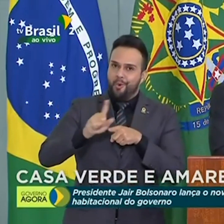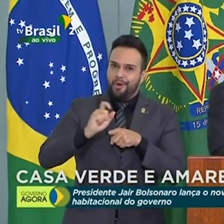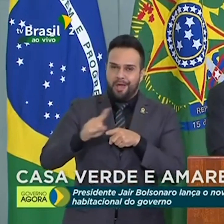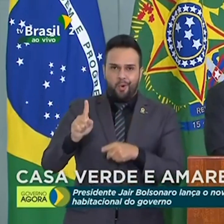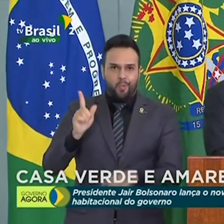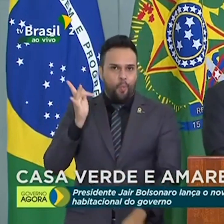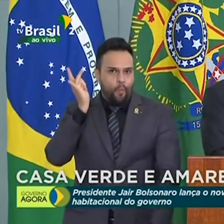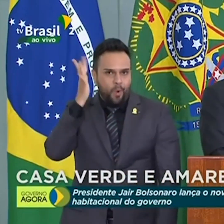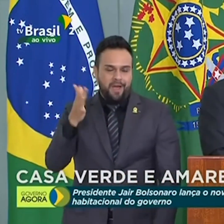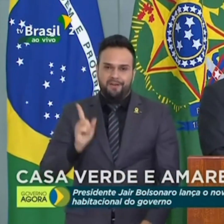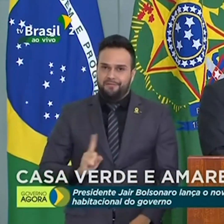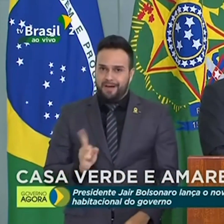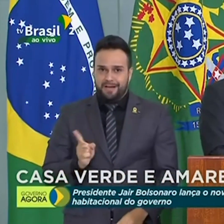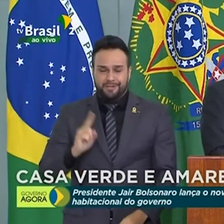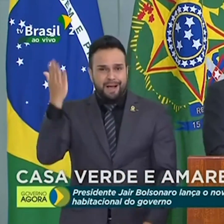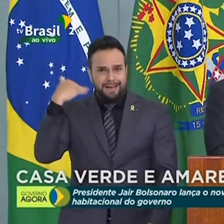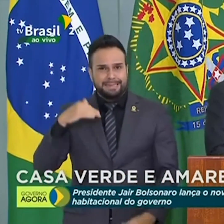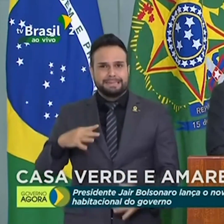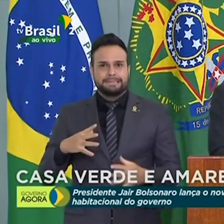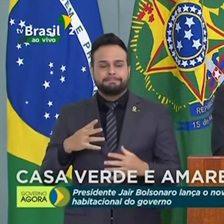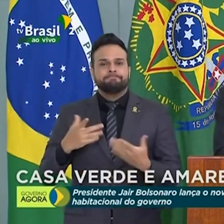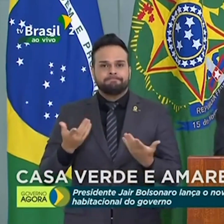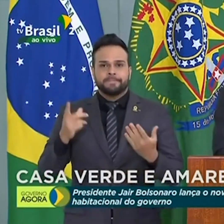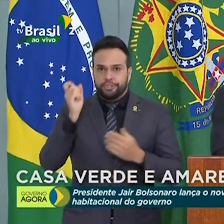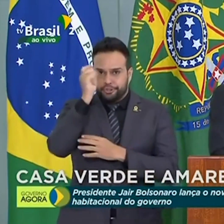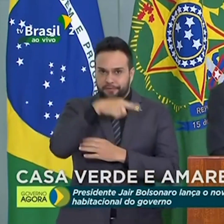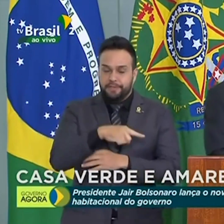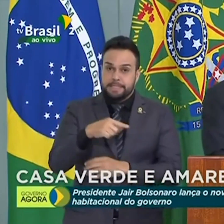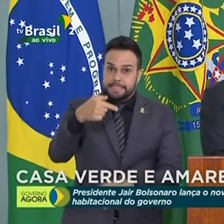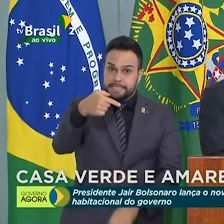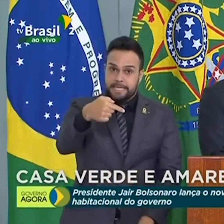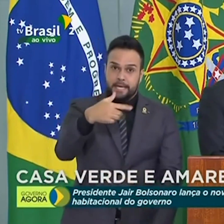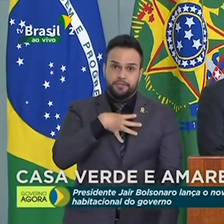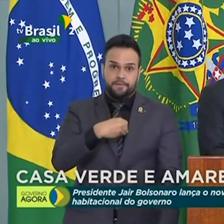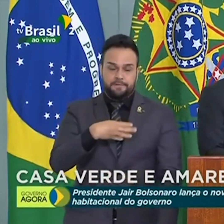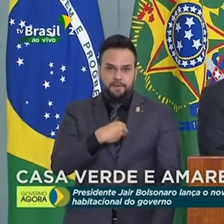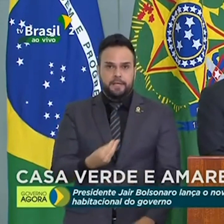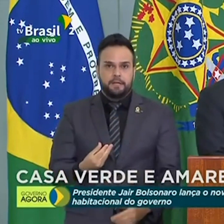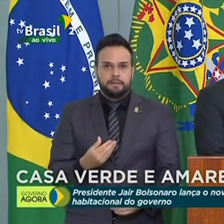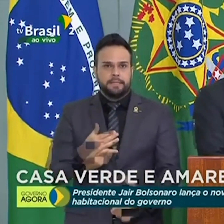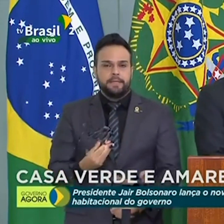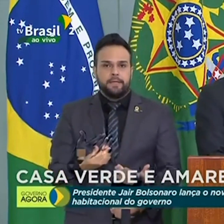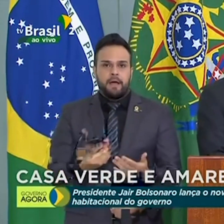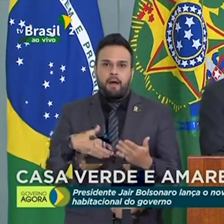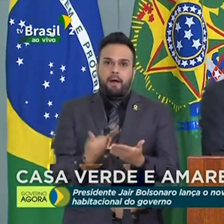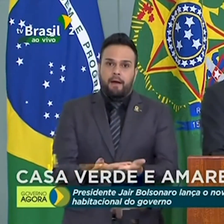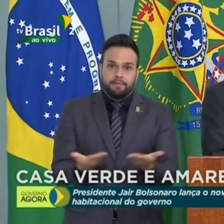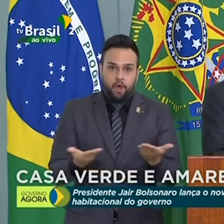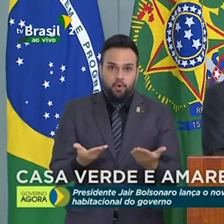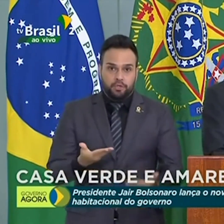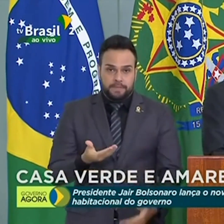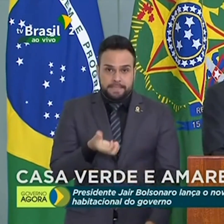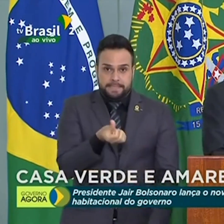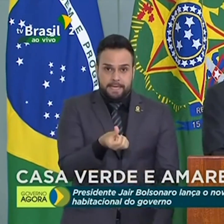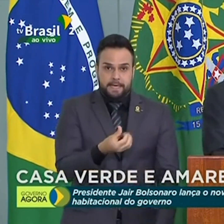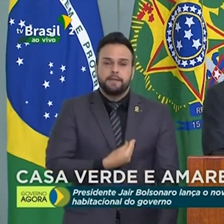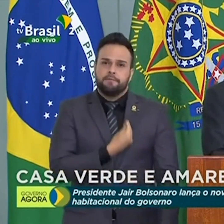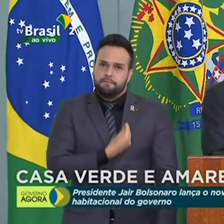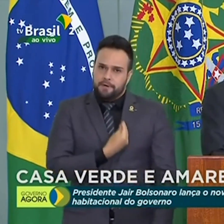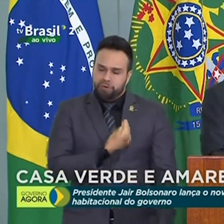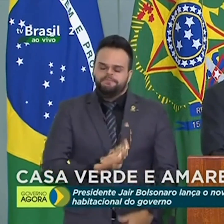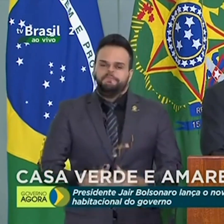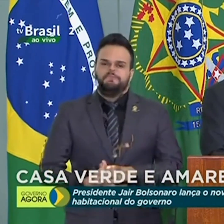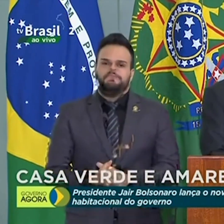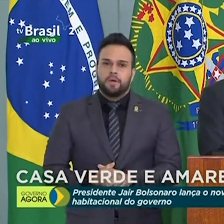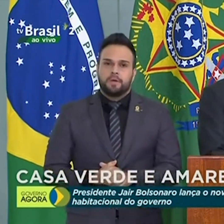para um dentista prático com sete filhos, seis vivos até hoje, levar